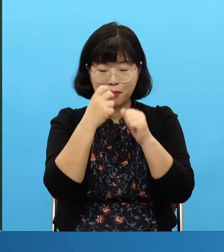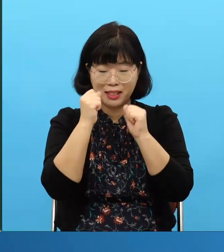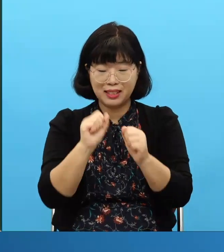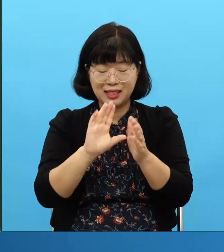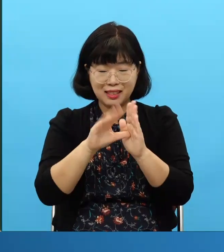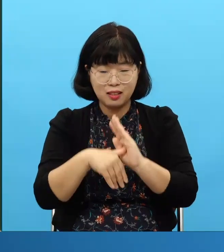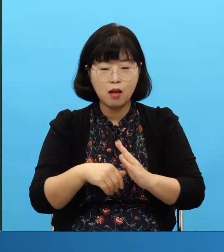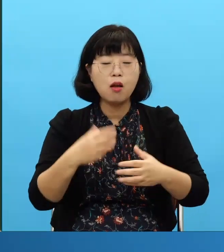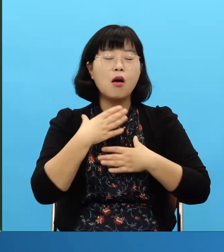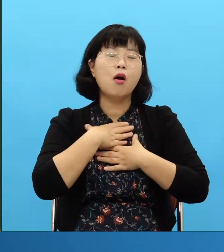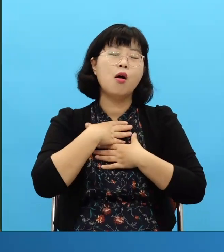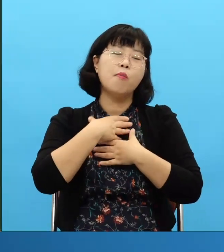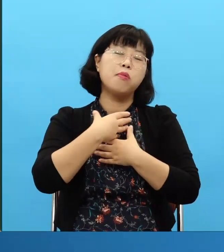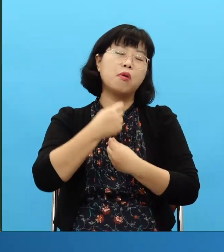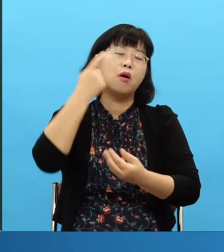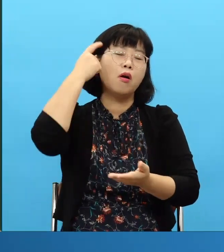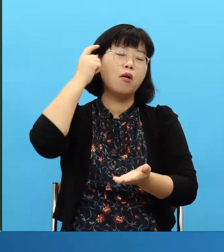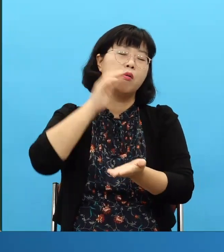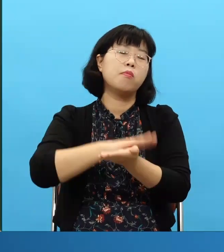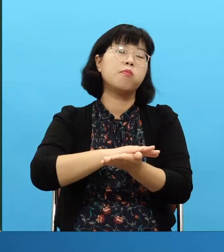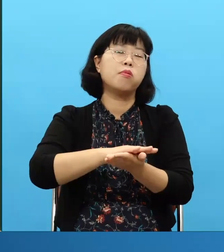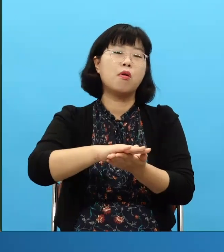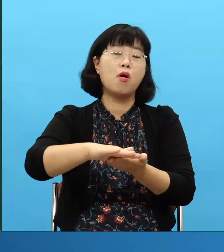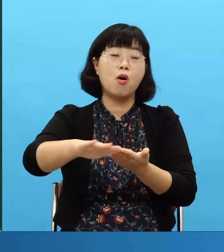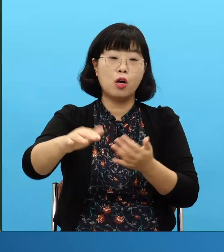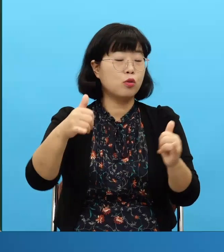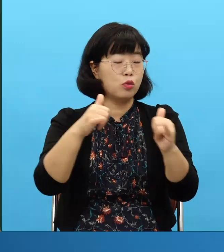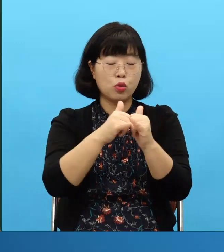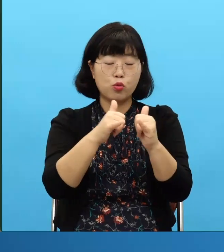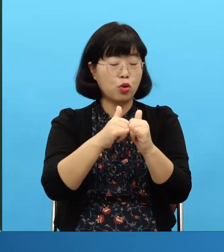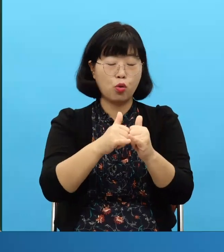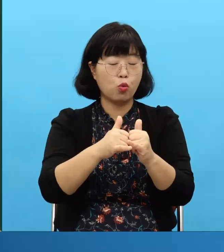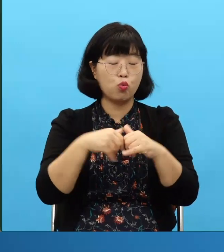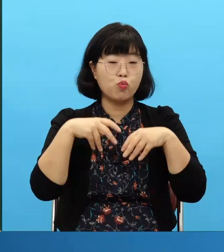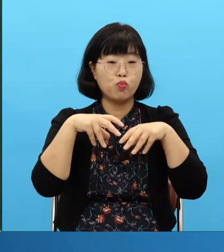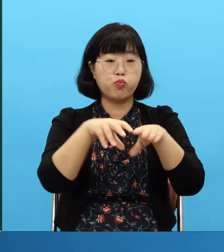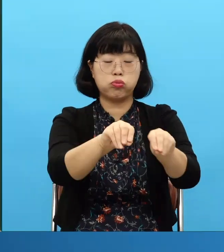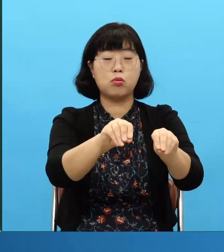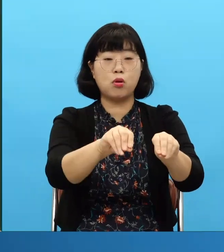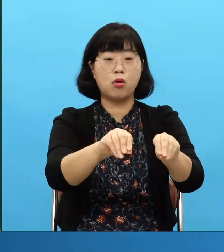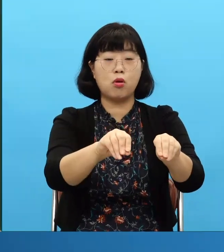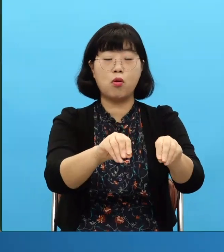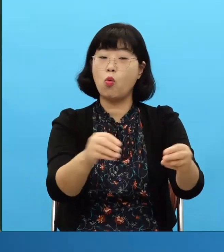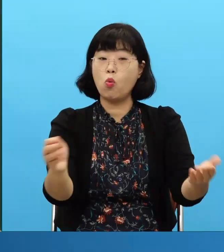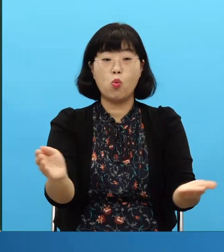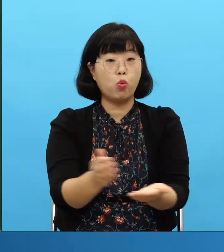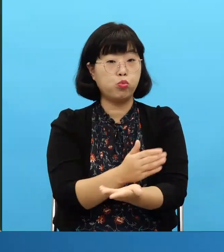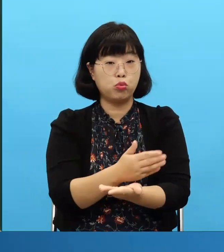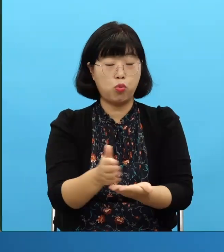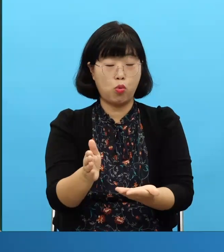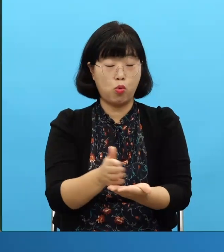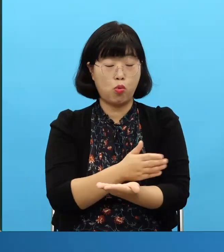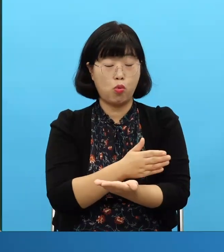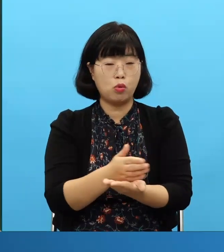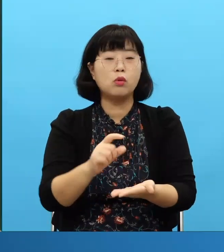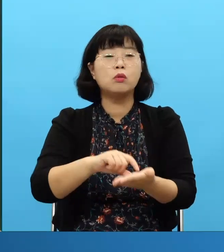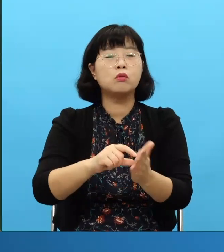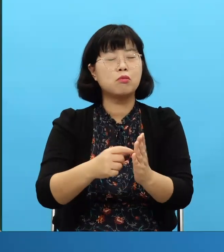En el tiempo que Samuel vivió, hubo paz En el tiempo que Samuel vivió, no hubieron guerra En